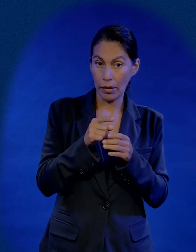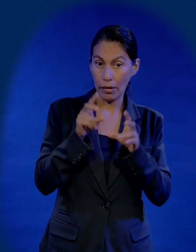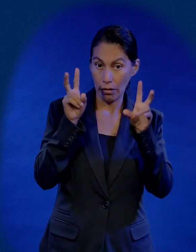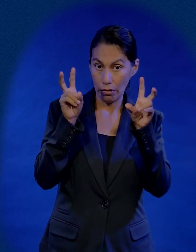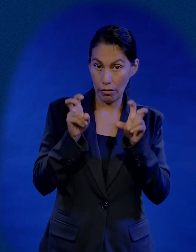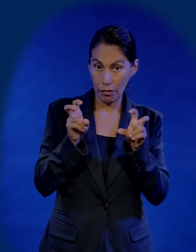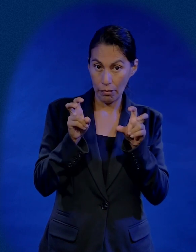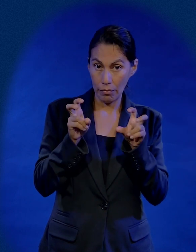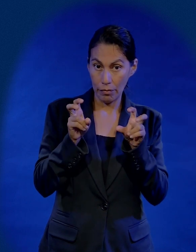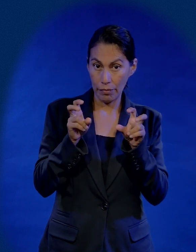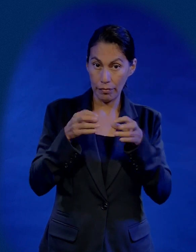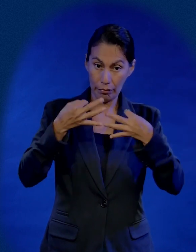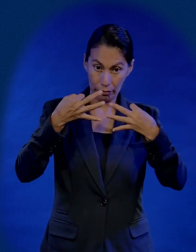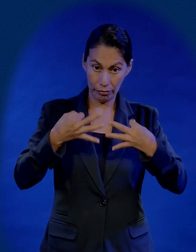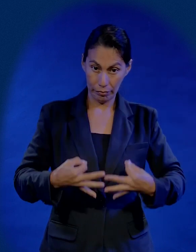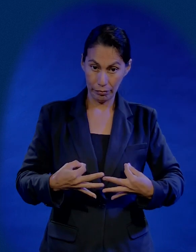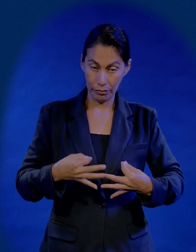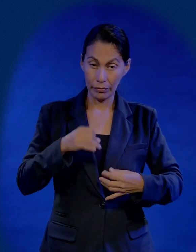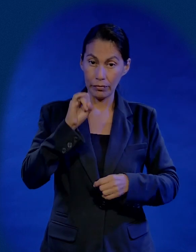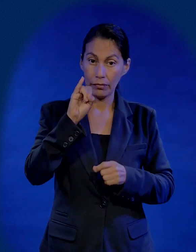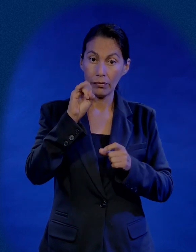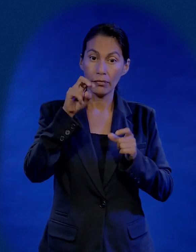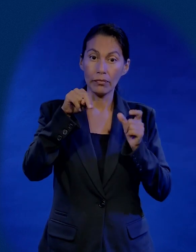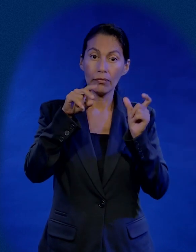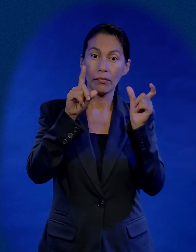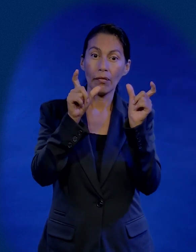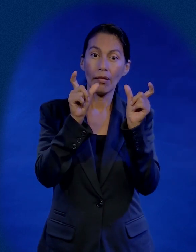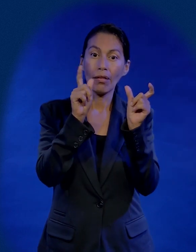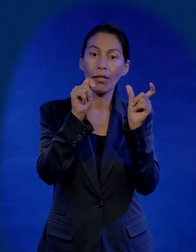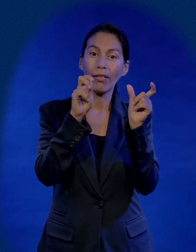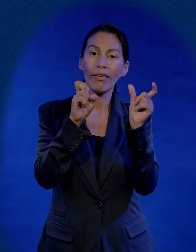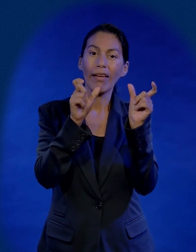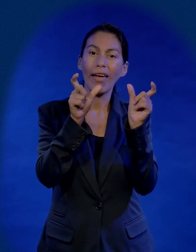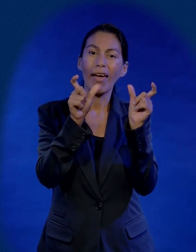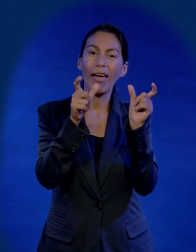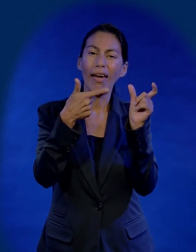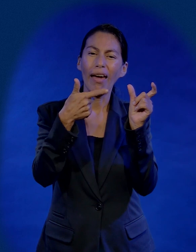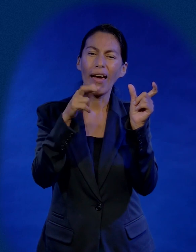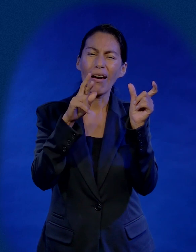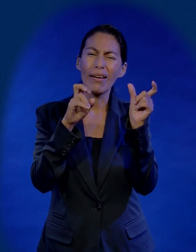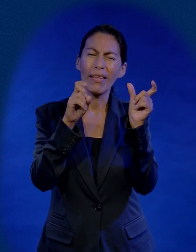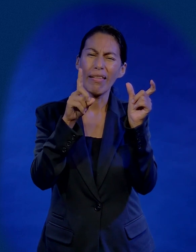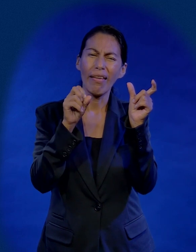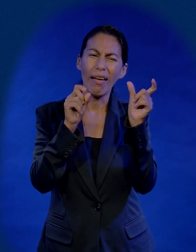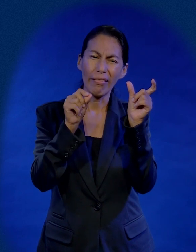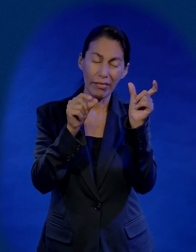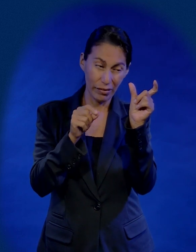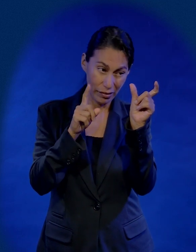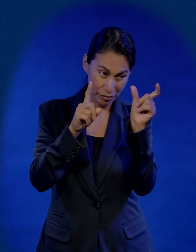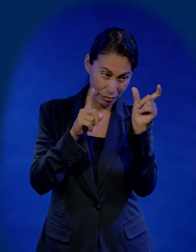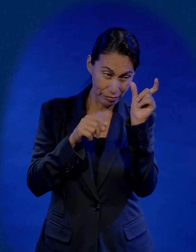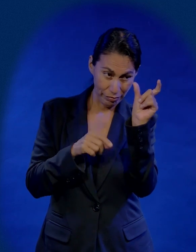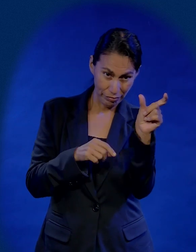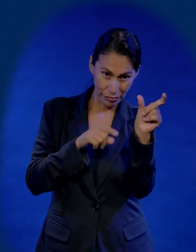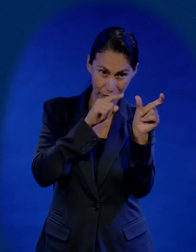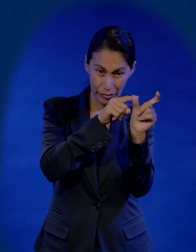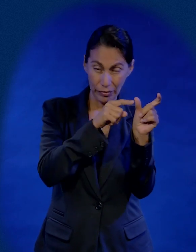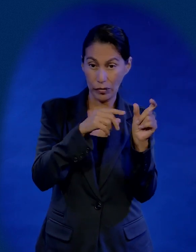integridad y la honestidad. Y entonces yo me esforcé muchísimo, muchísimo, como usted no tiene idea, contando